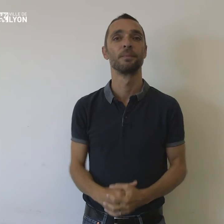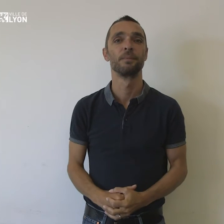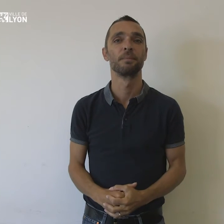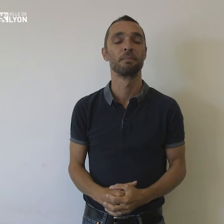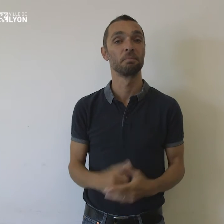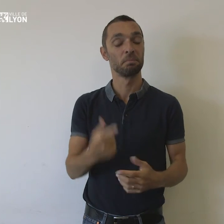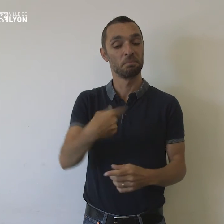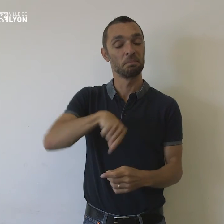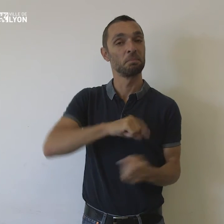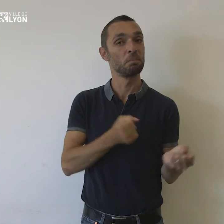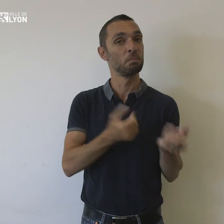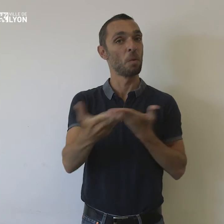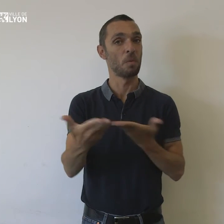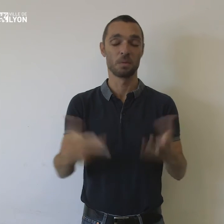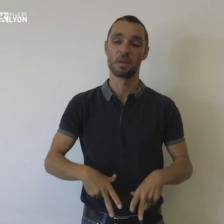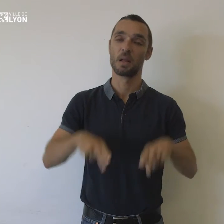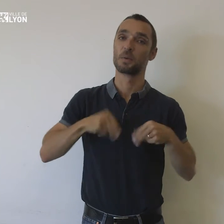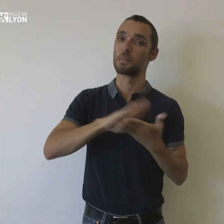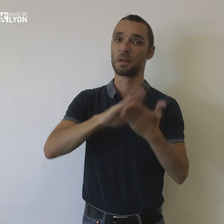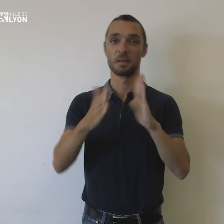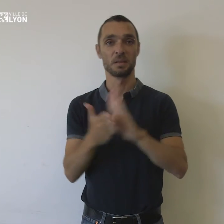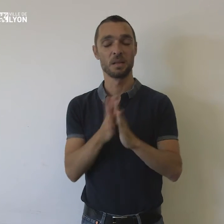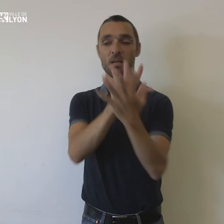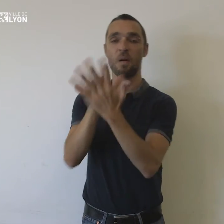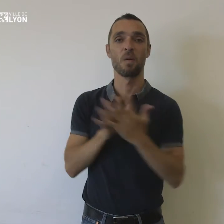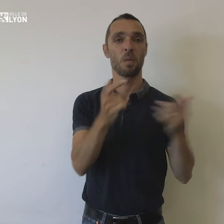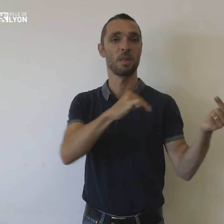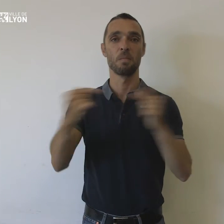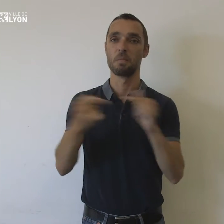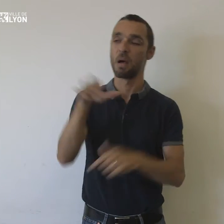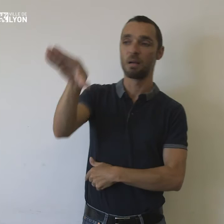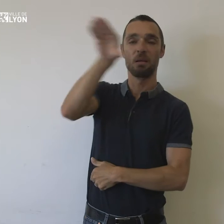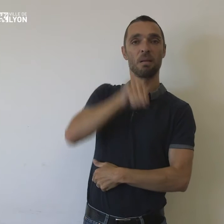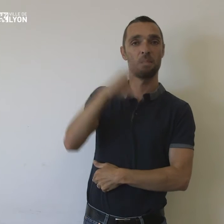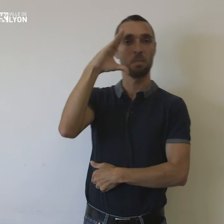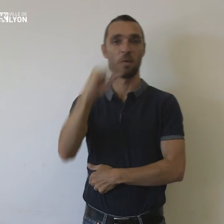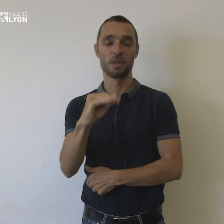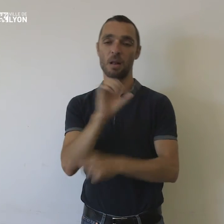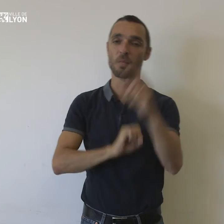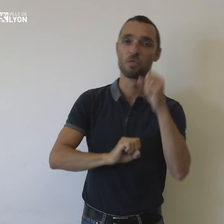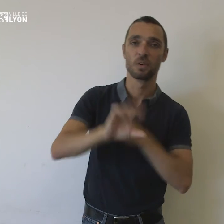Nous vous proposons régulièrement des ateliers pratiques, des rencontres-débats avec des professionnels, des projections, des conférences.